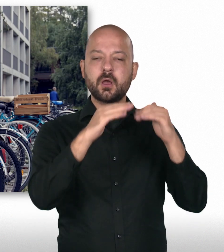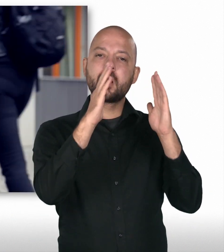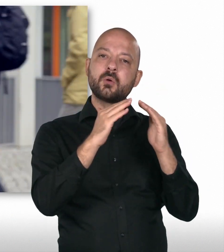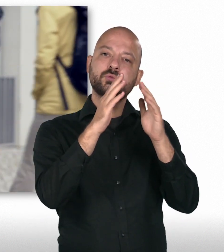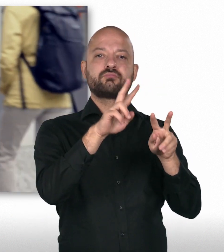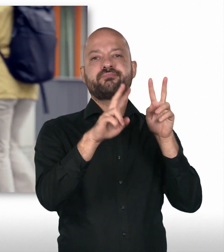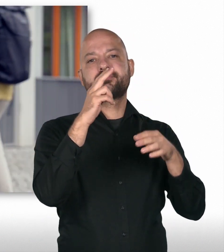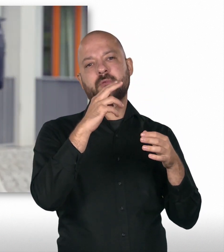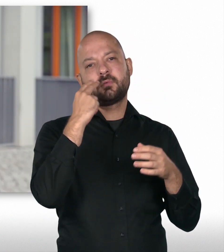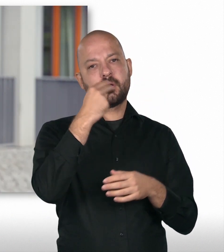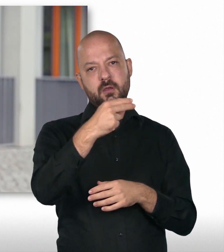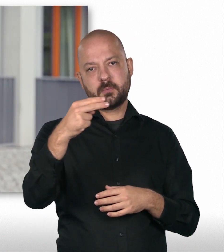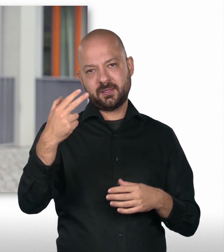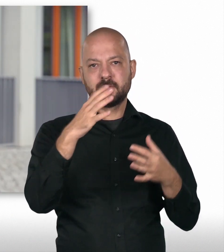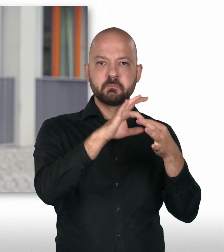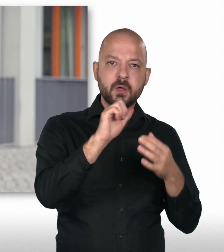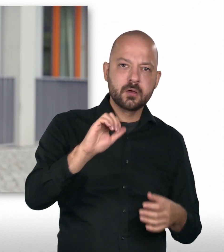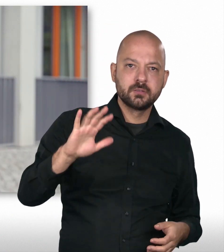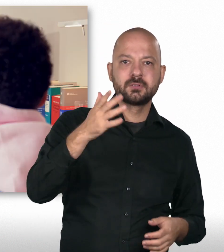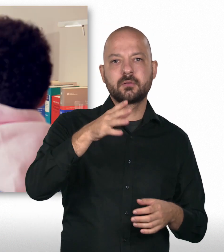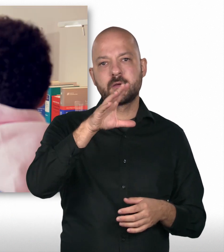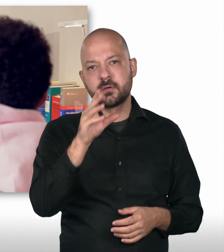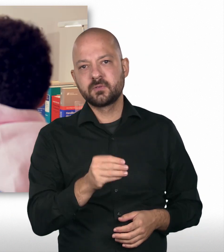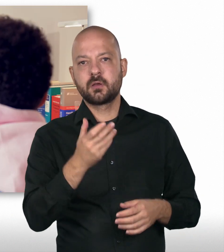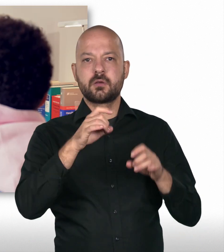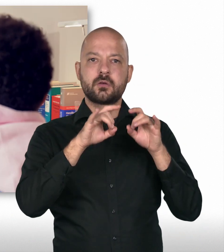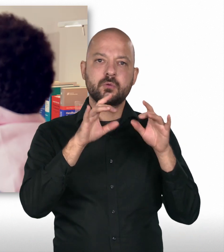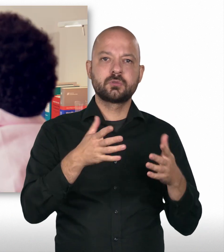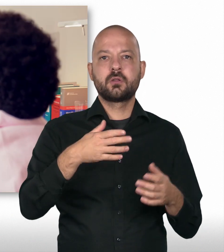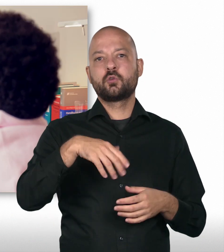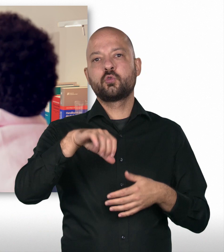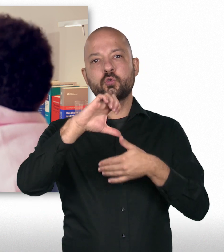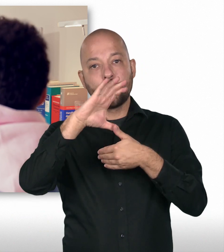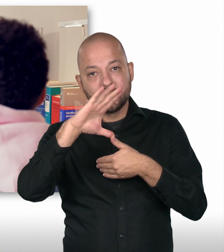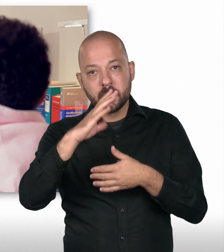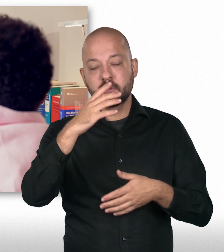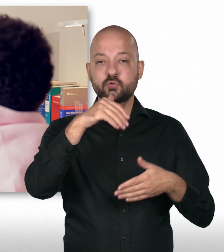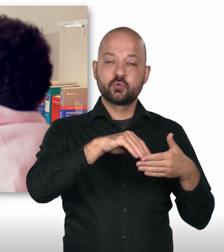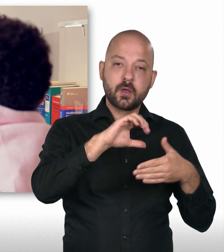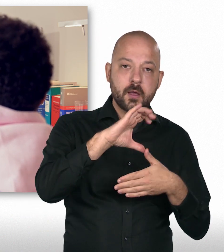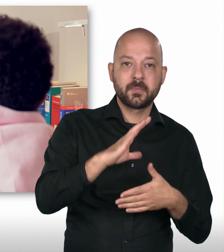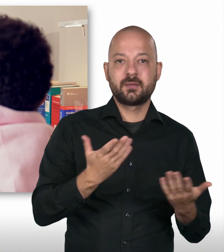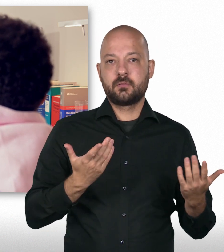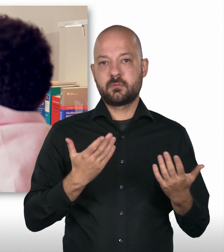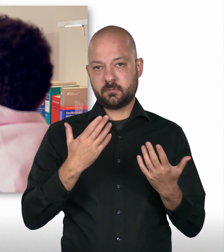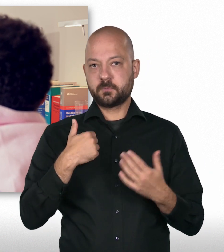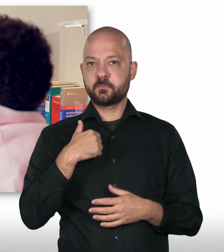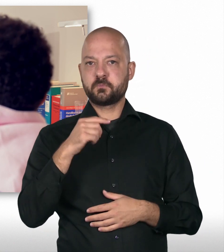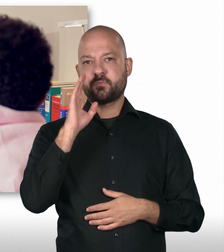sind verschieden benannt nach Asien, Afrika, Australien, Nord- und Südamerika. Okay. Und ich persönlich habe in Afrika gewohnt.